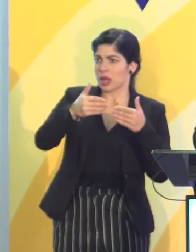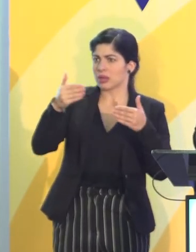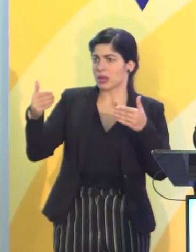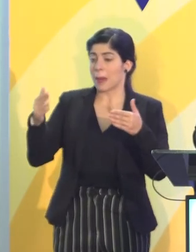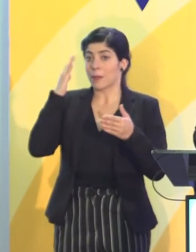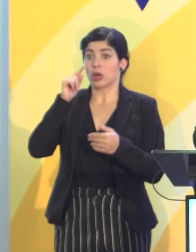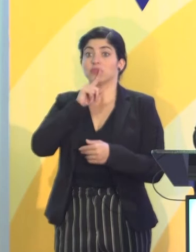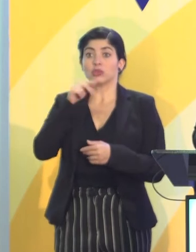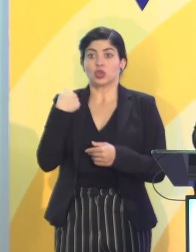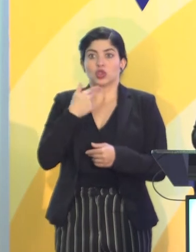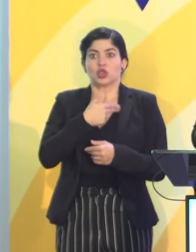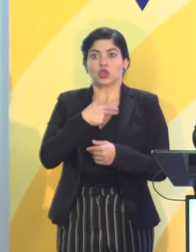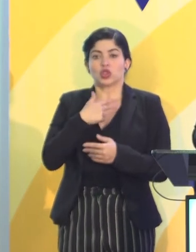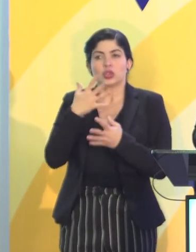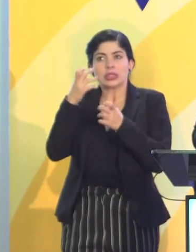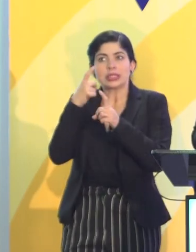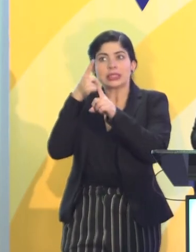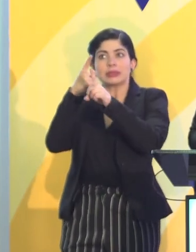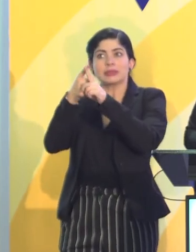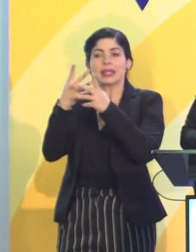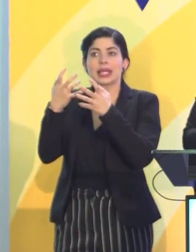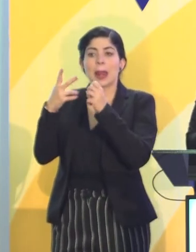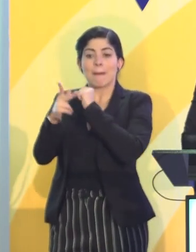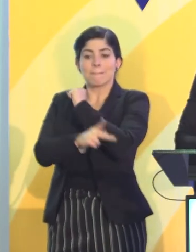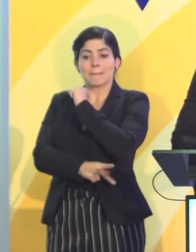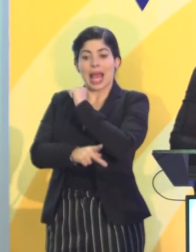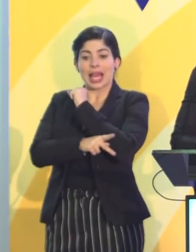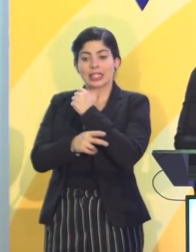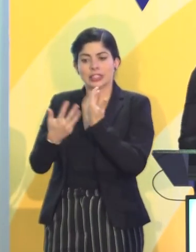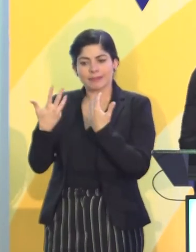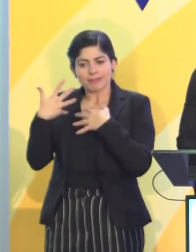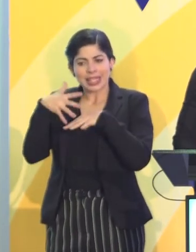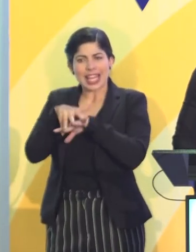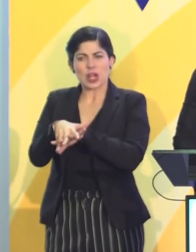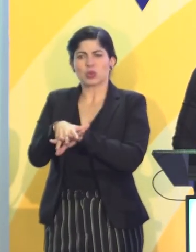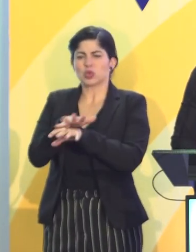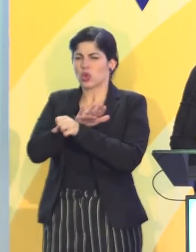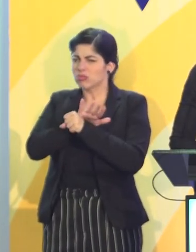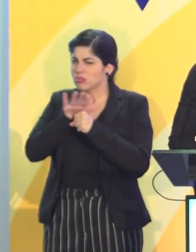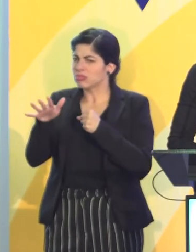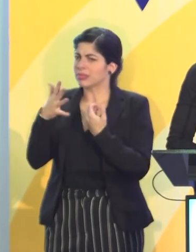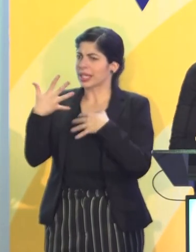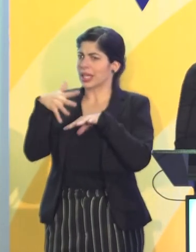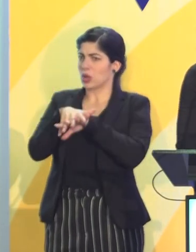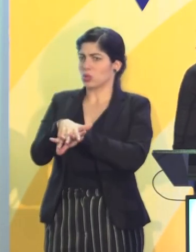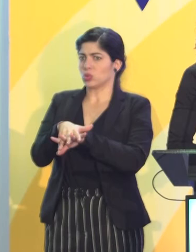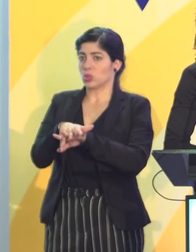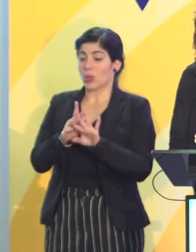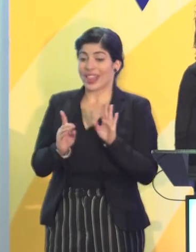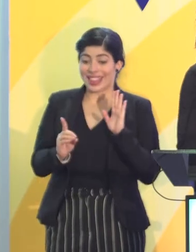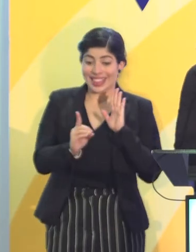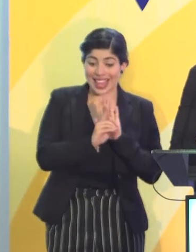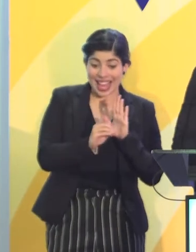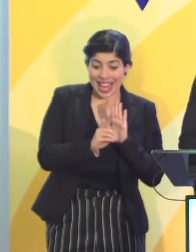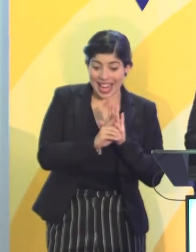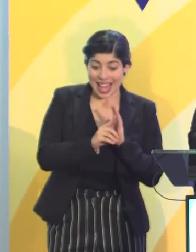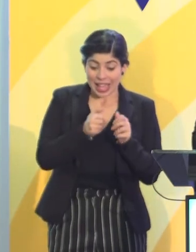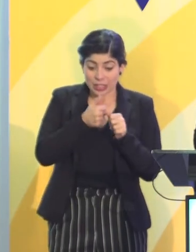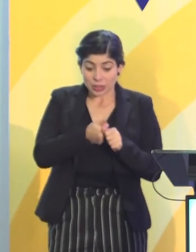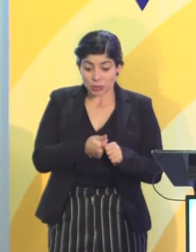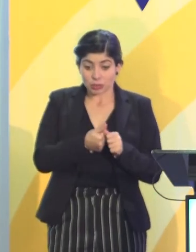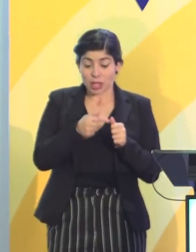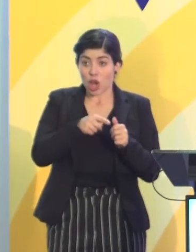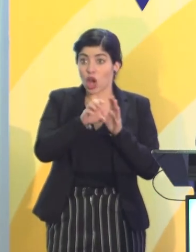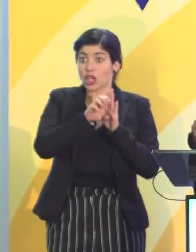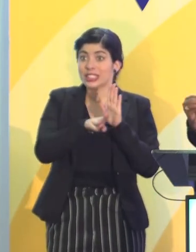realmente nosotros aspiramos a países con inclusión total, en donde los derechos consagrados en las